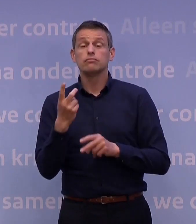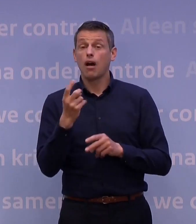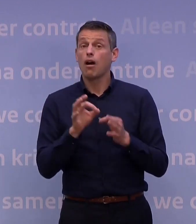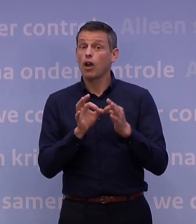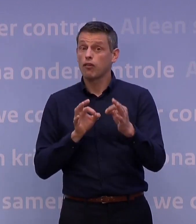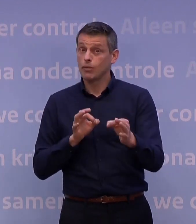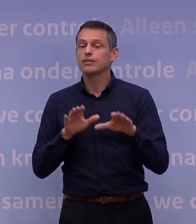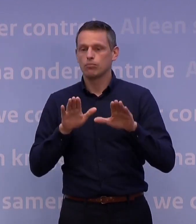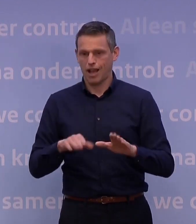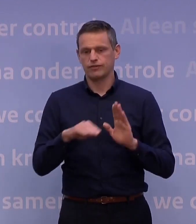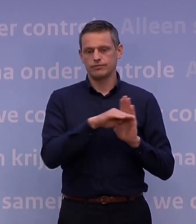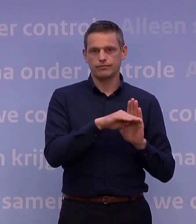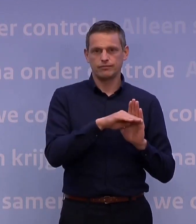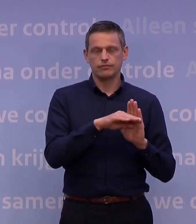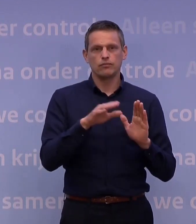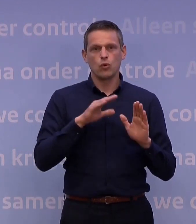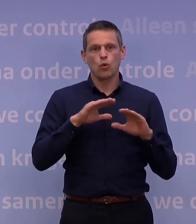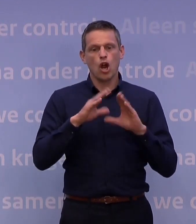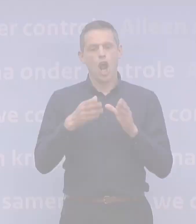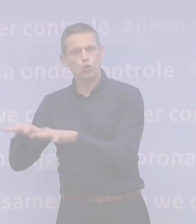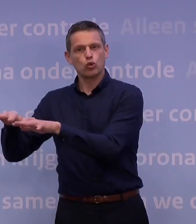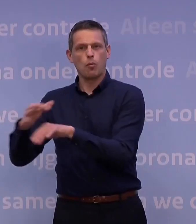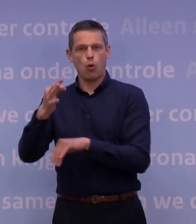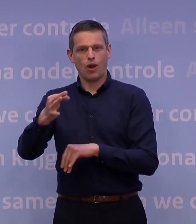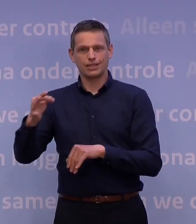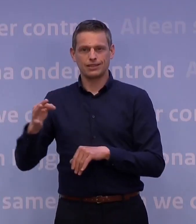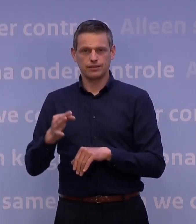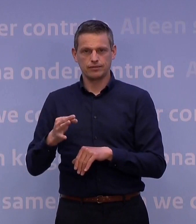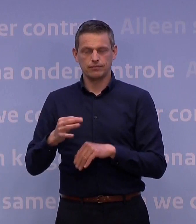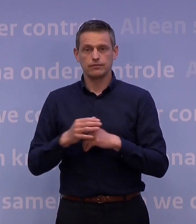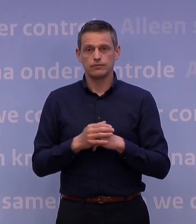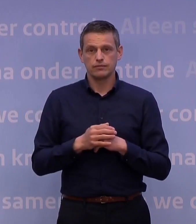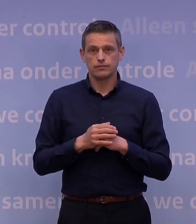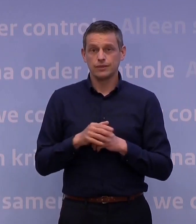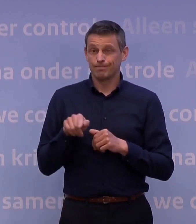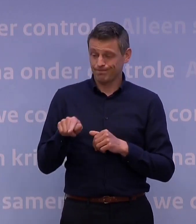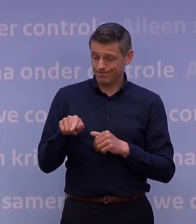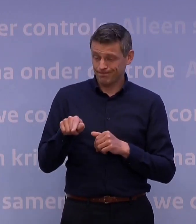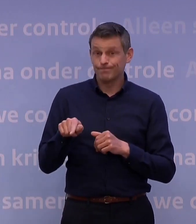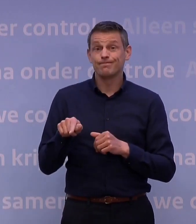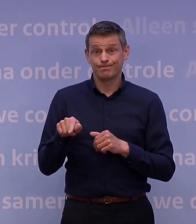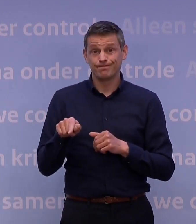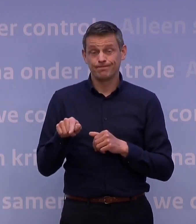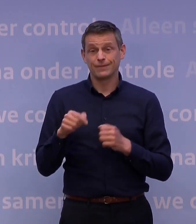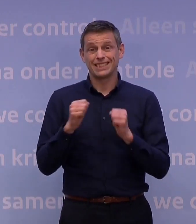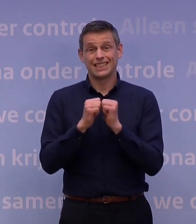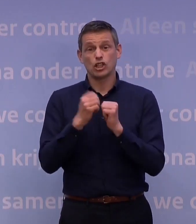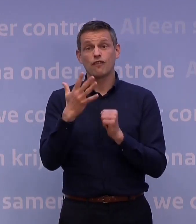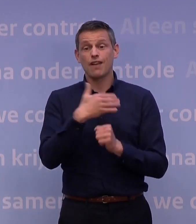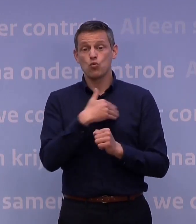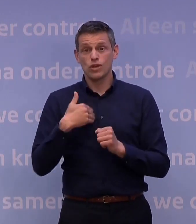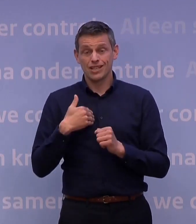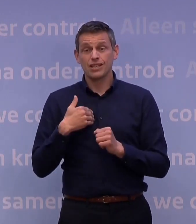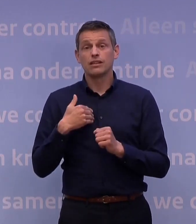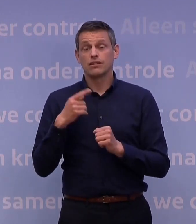en huishoudens uitgezonderd natuurlijk. Voor de doorstroomlocaties geldt vanaf zaterdag 5 juni binnen